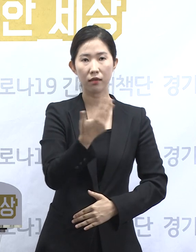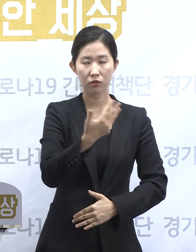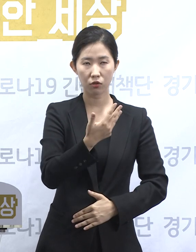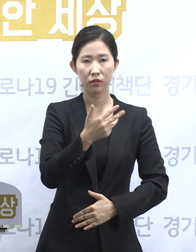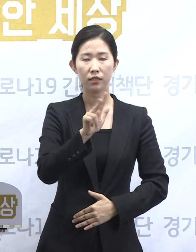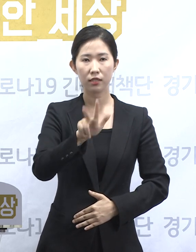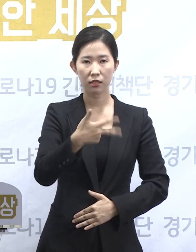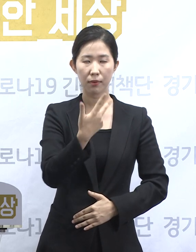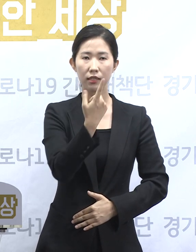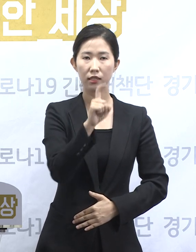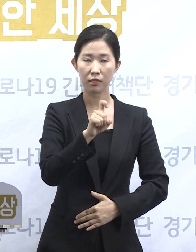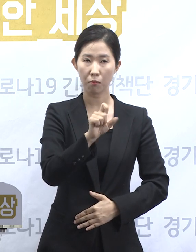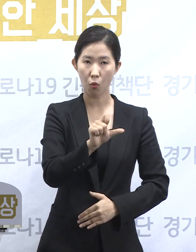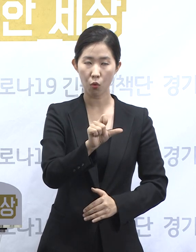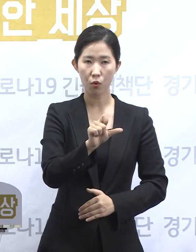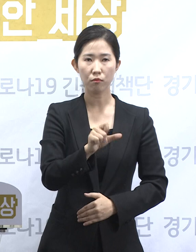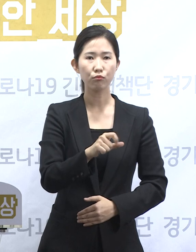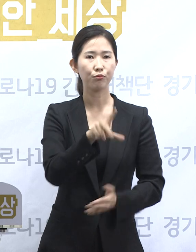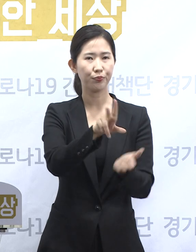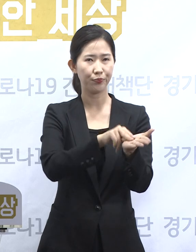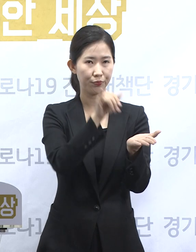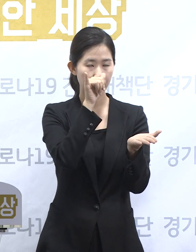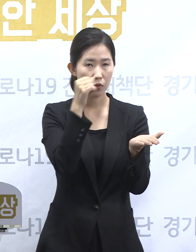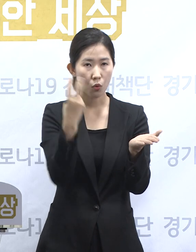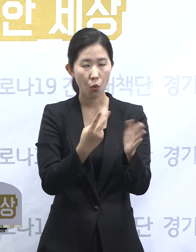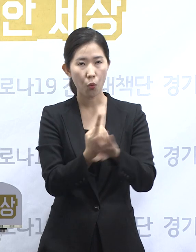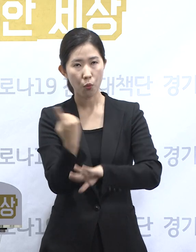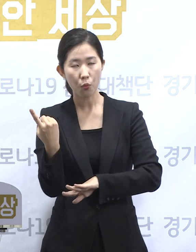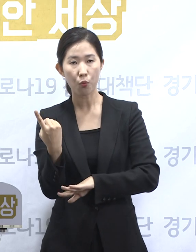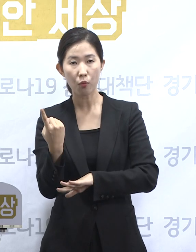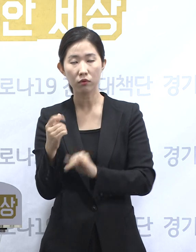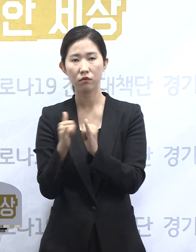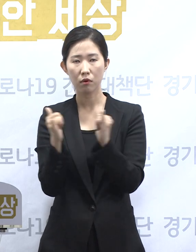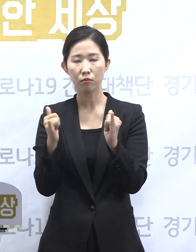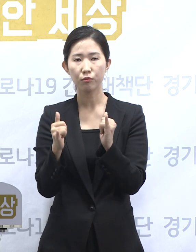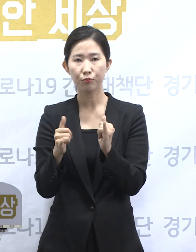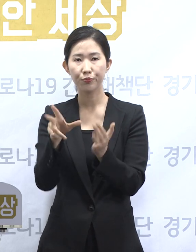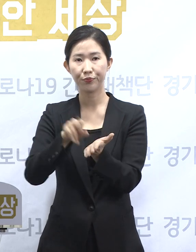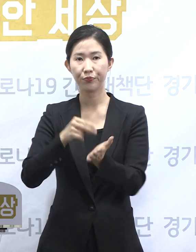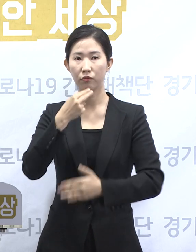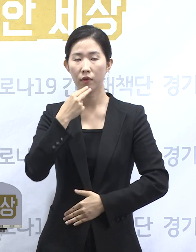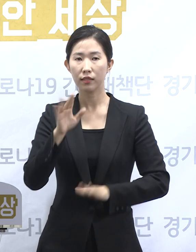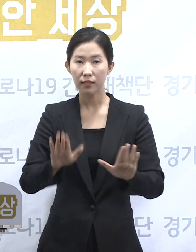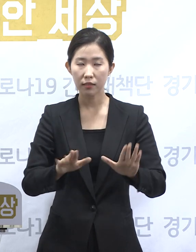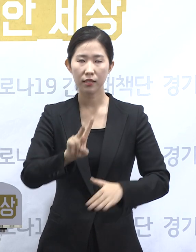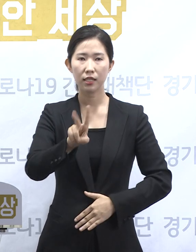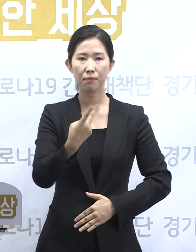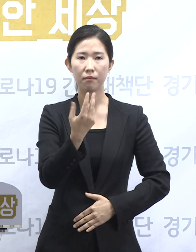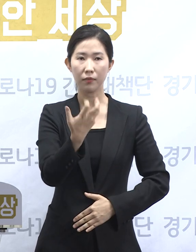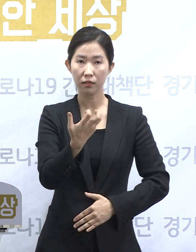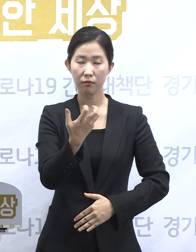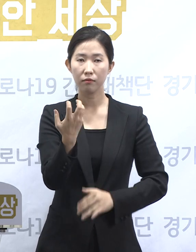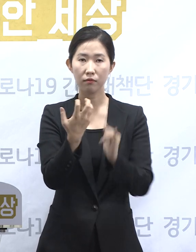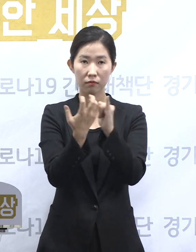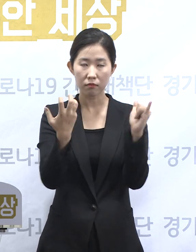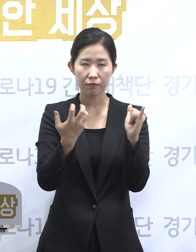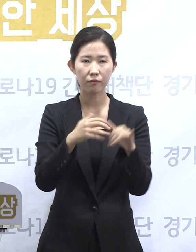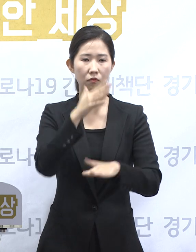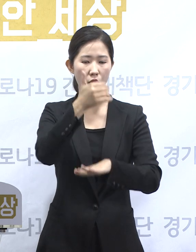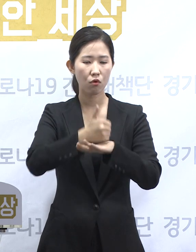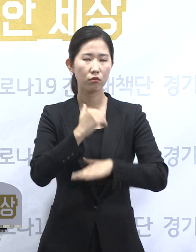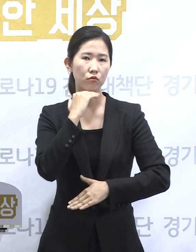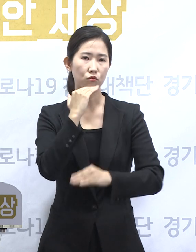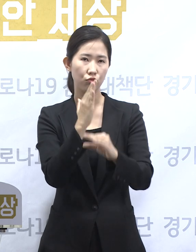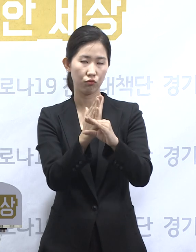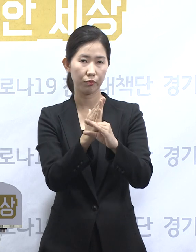음성 판정을, 67명이 양성 판정을 받았고 281명은 결과를 기다리는 중입니다. 나머지